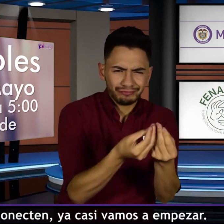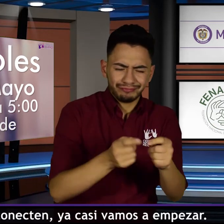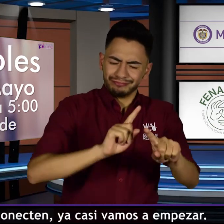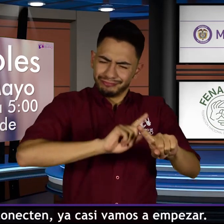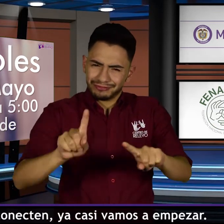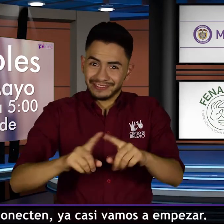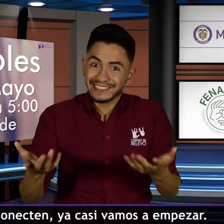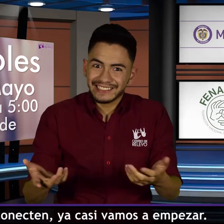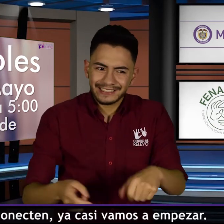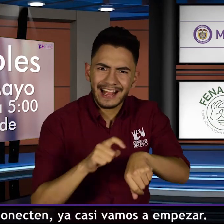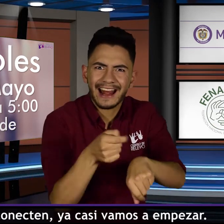casi vamos a empezar. Adelante.